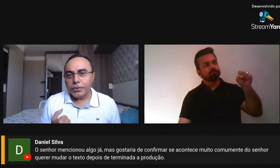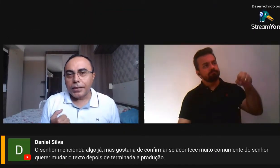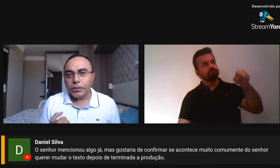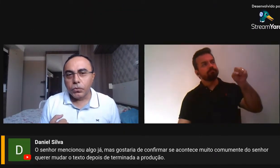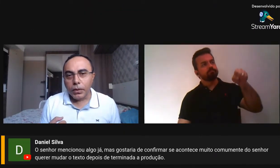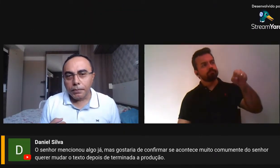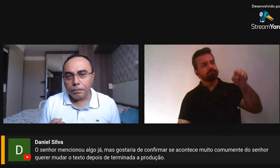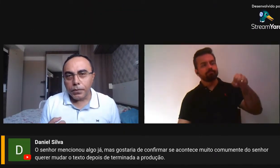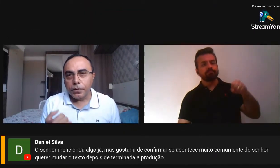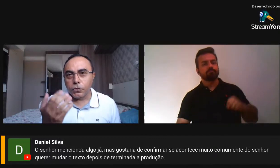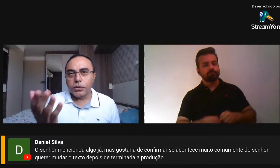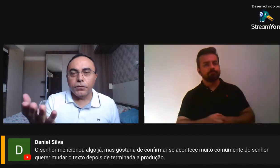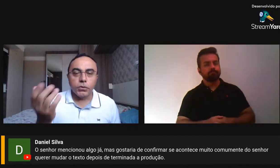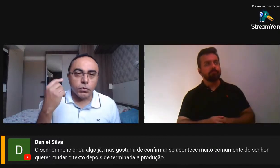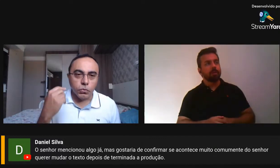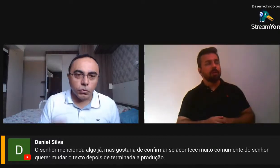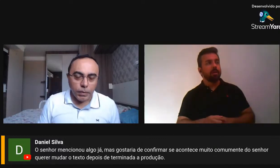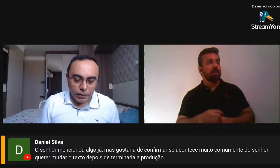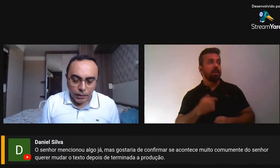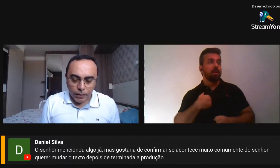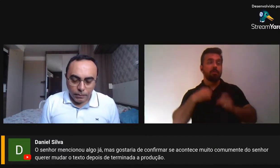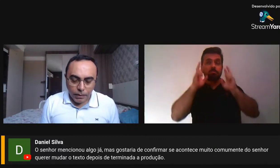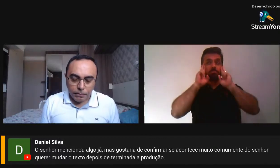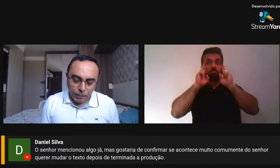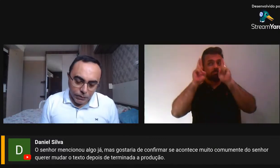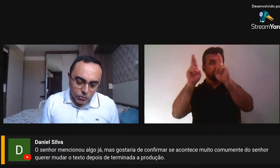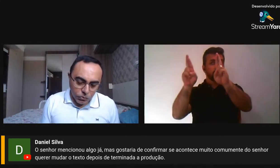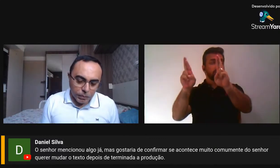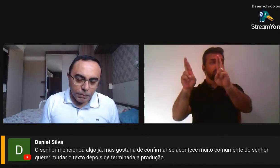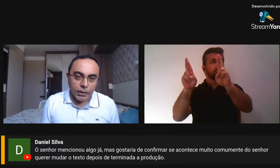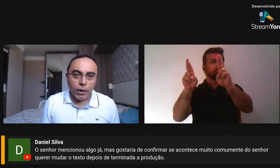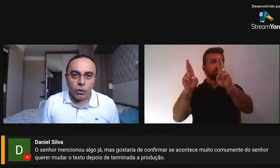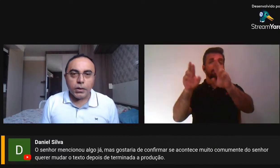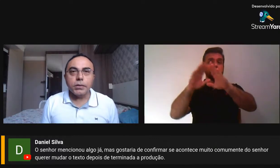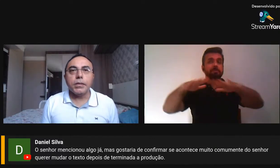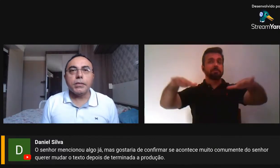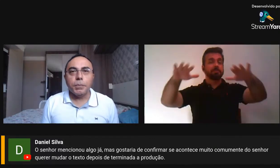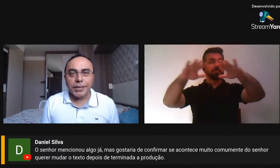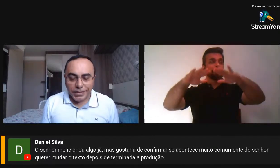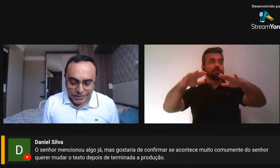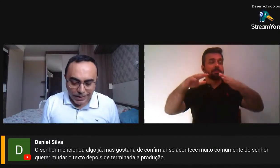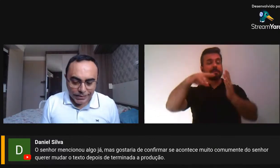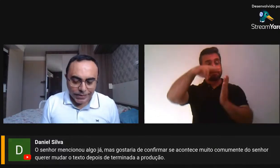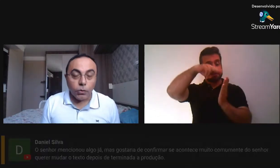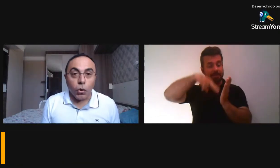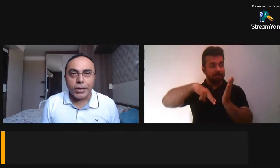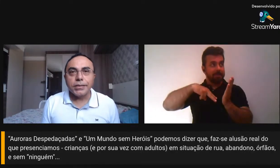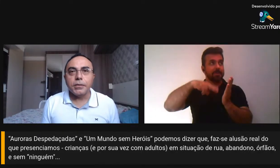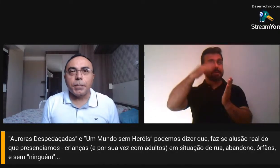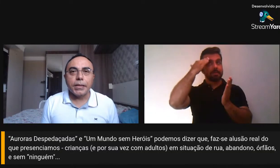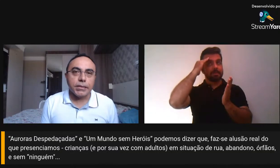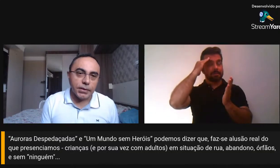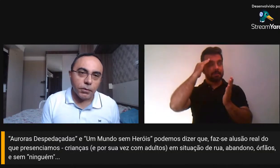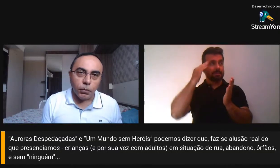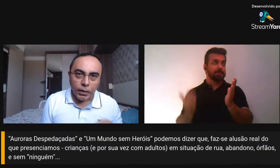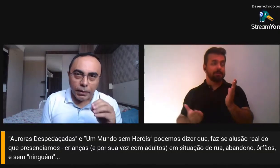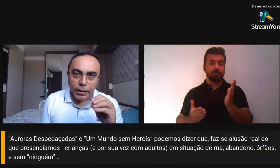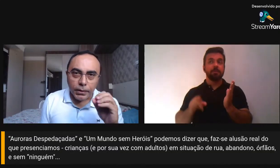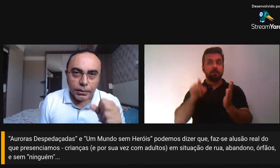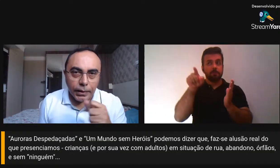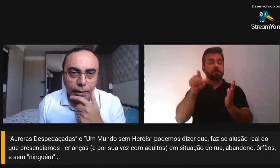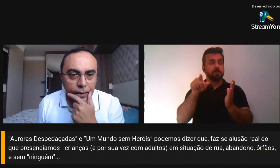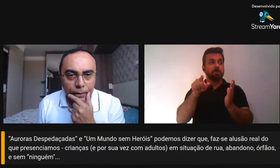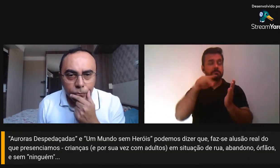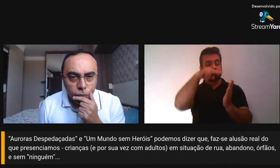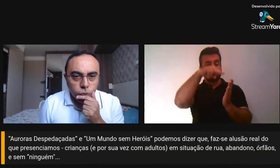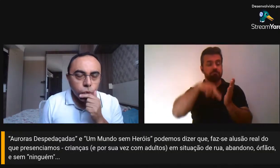intérprete da leitura, e você fez isso muito bem, bem, partindo do primeiro, Aurora Despedaçadas, Aurora Despedaçadas é um poema